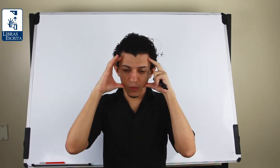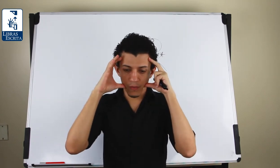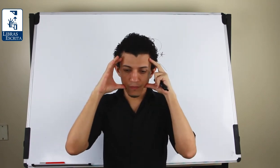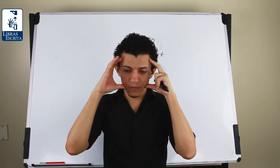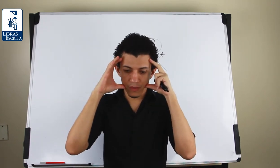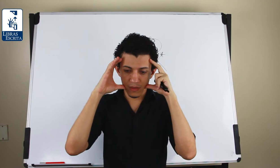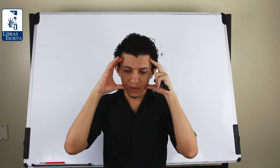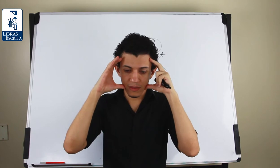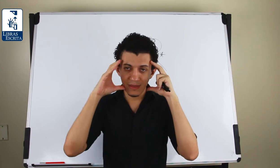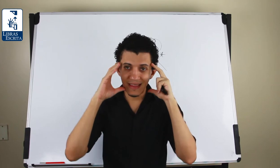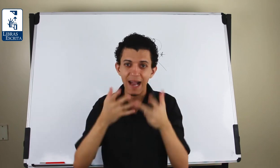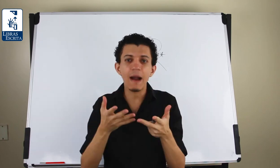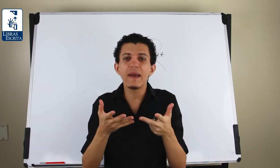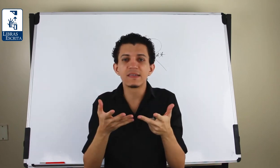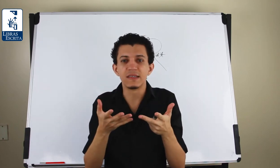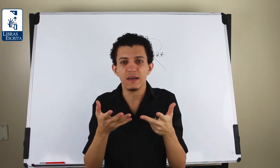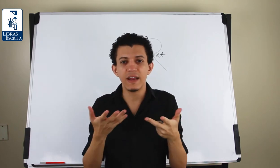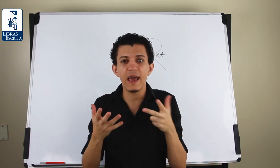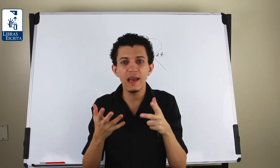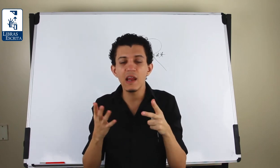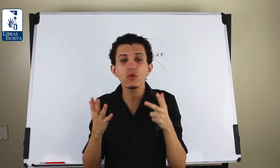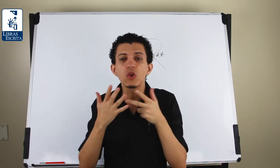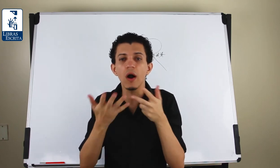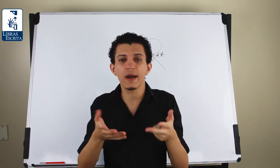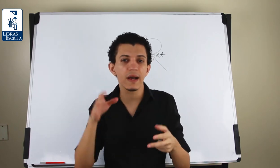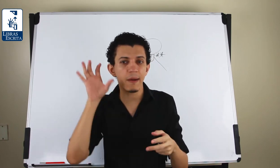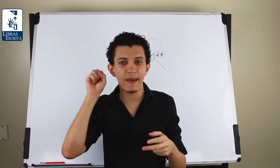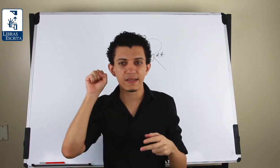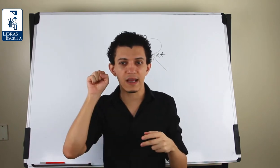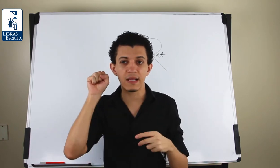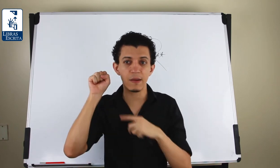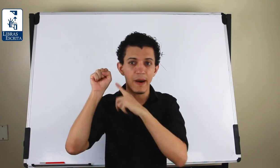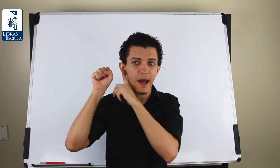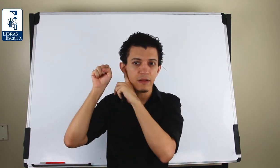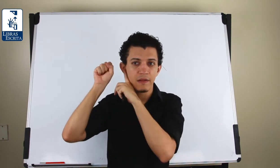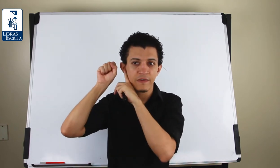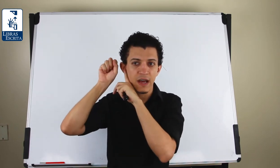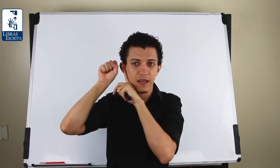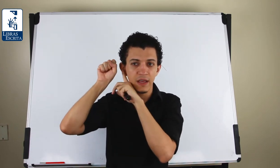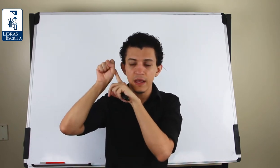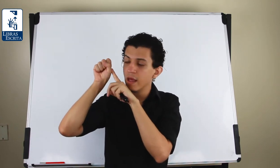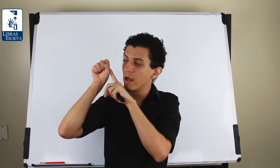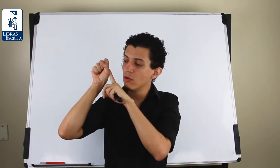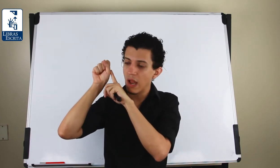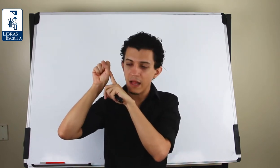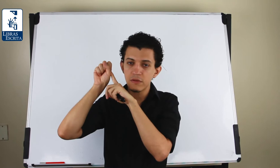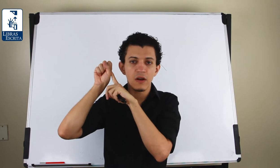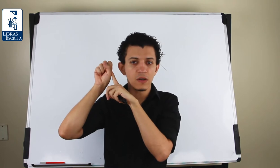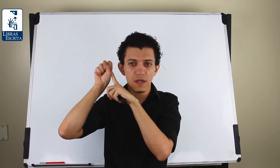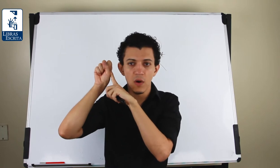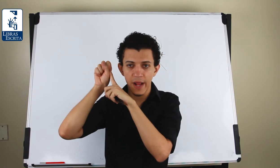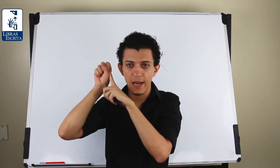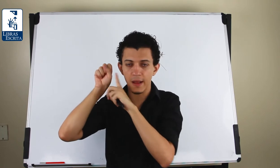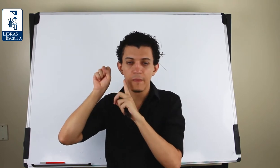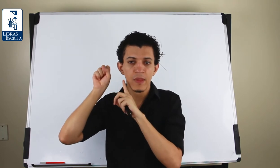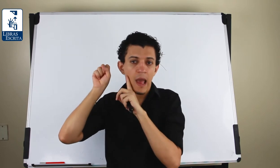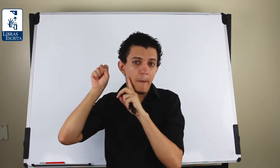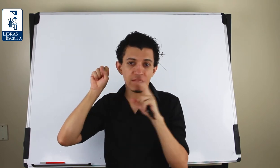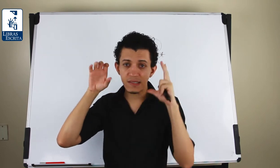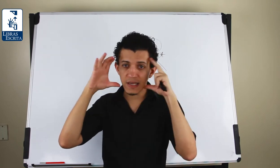na cabeça. Ele não toca na cabeça. Ele é separado. Ele fica aqui do lado da nossa orelha. Mas, nesse